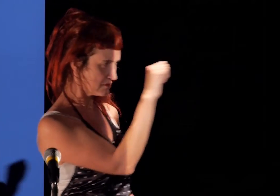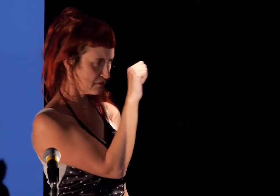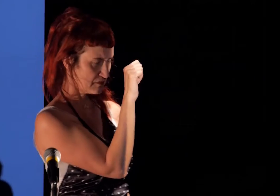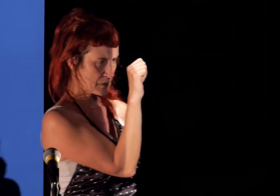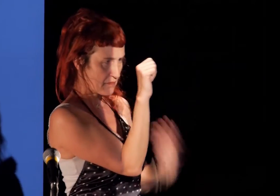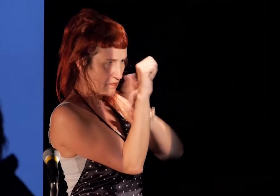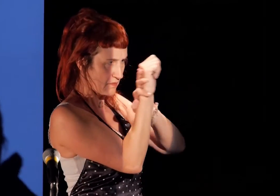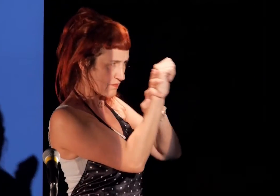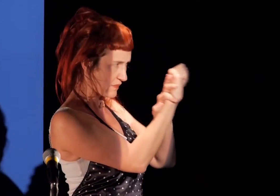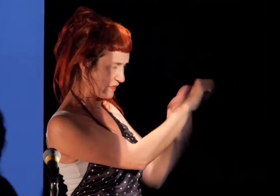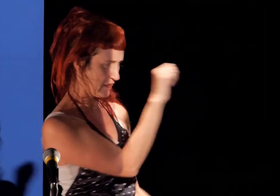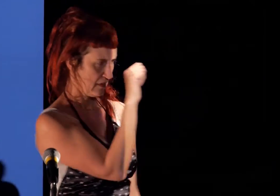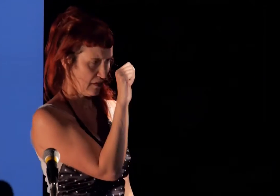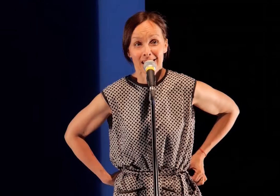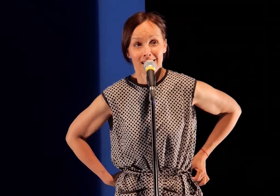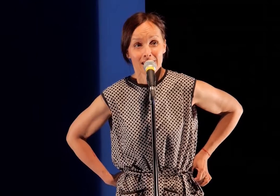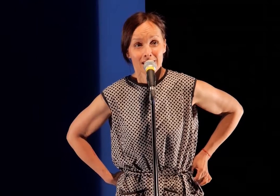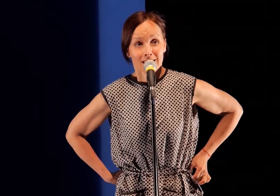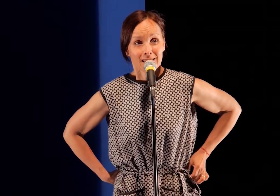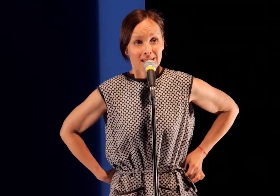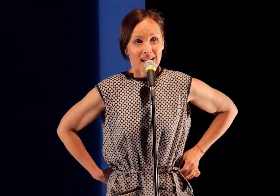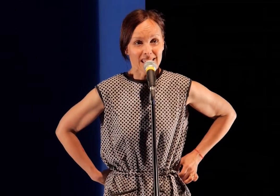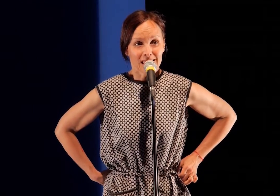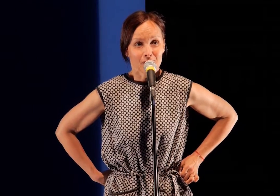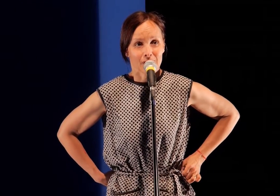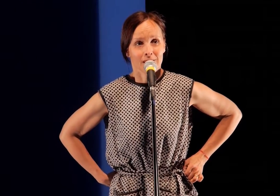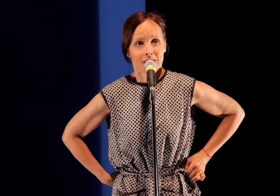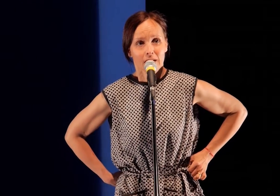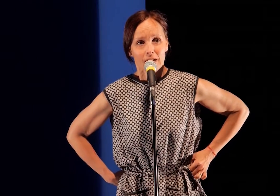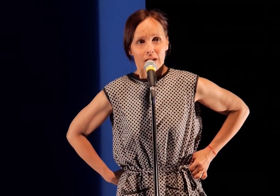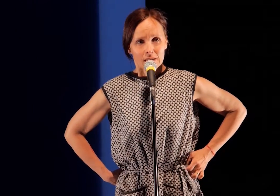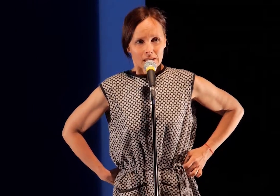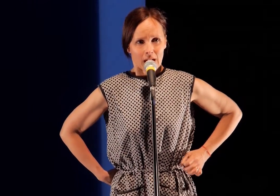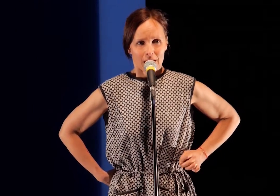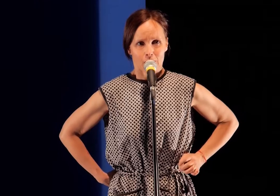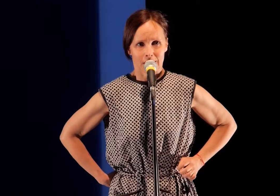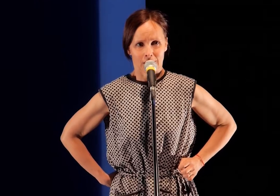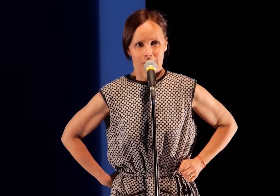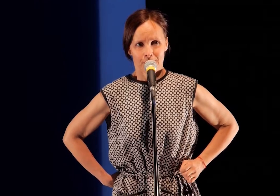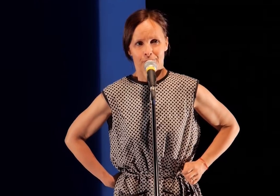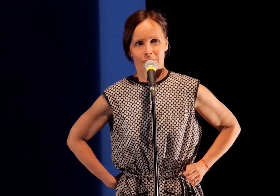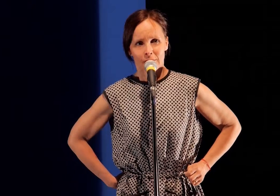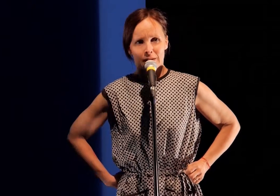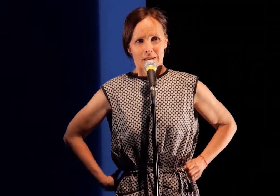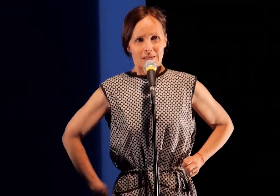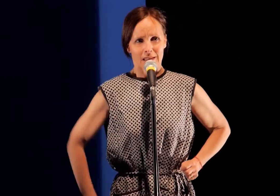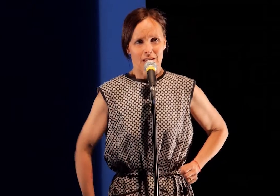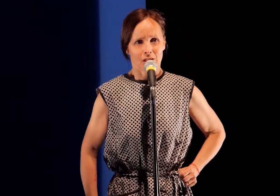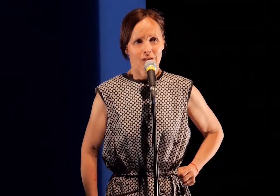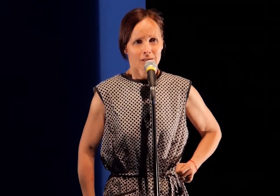qui jaillit de ne pas savoir poser une limite pour soi-même et de penser que c'est en faisant toujours… Et ça,'est vraiment une chose